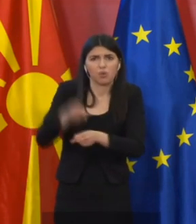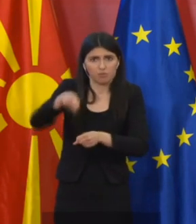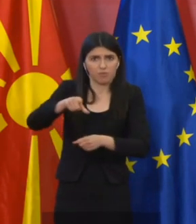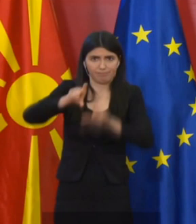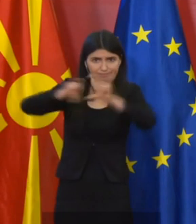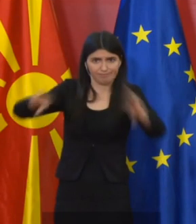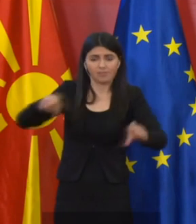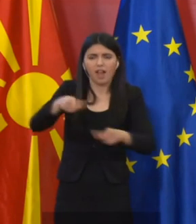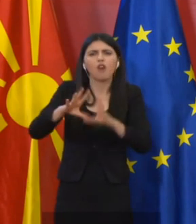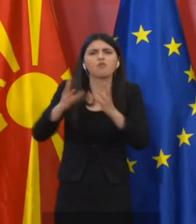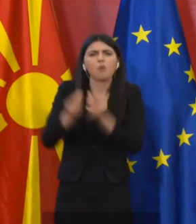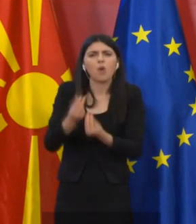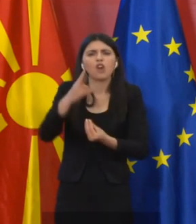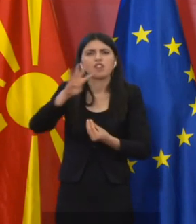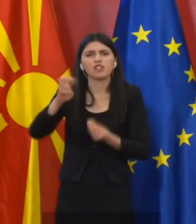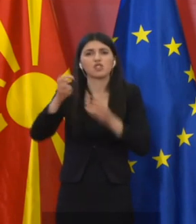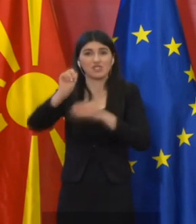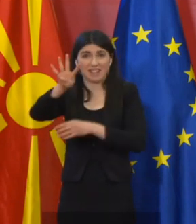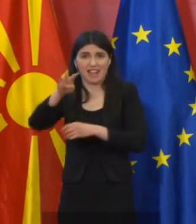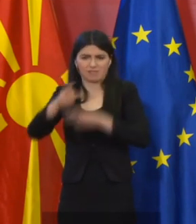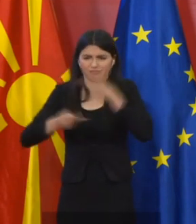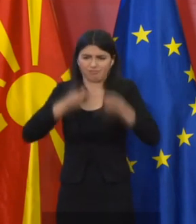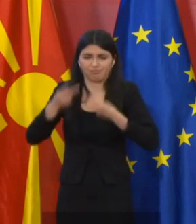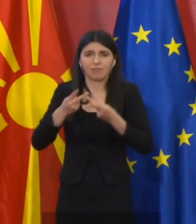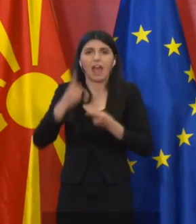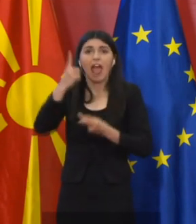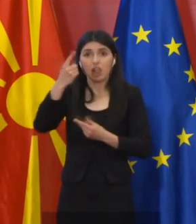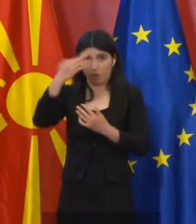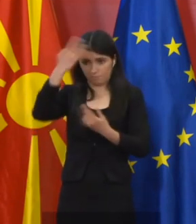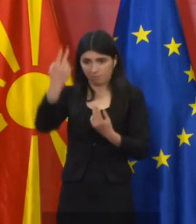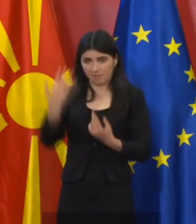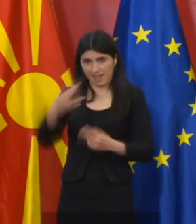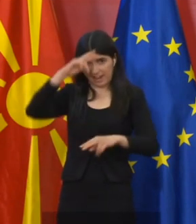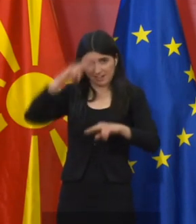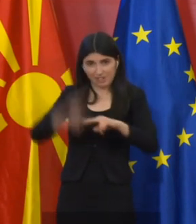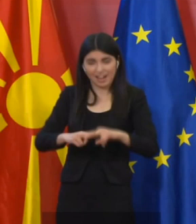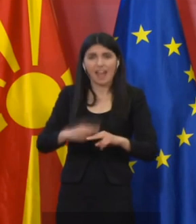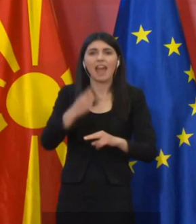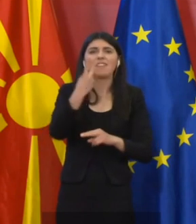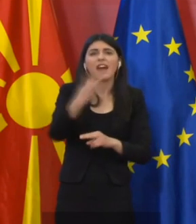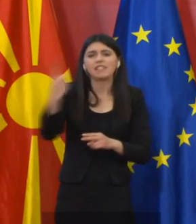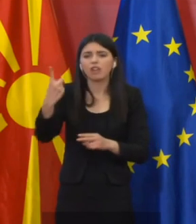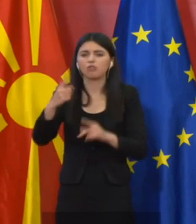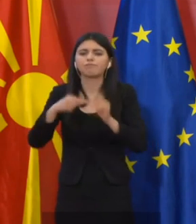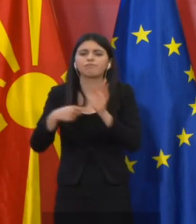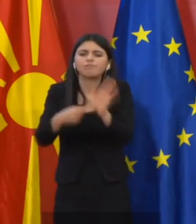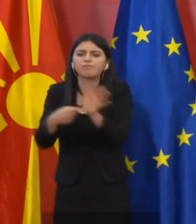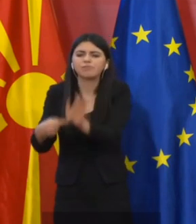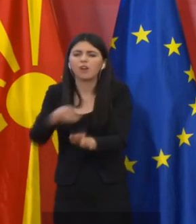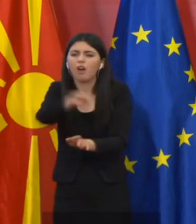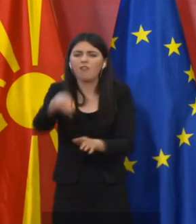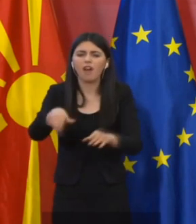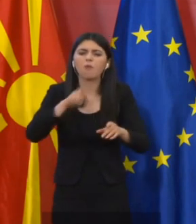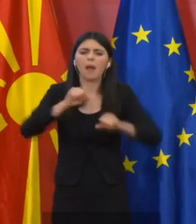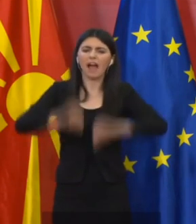вкупно 414 контроли, при што се донесени едно решение и 22 укажувања за работодавачи кои